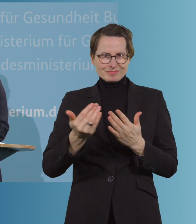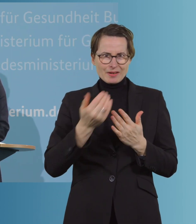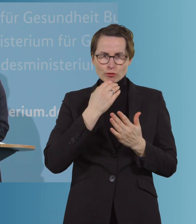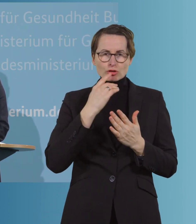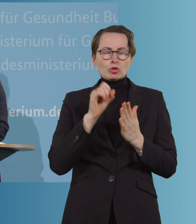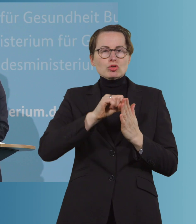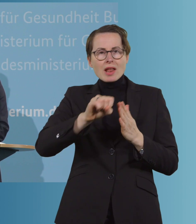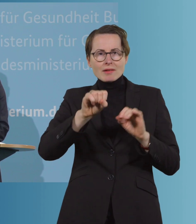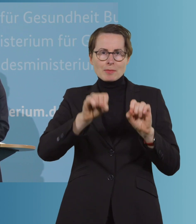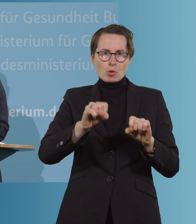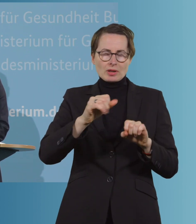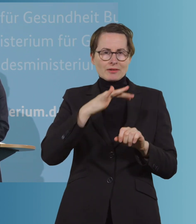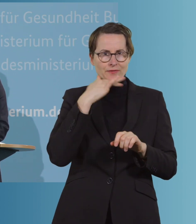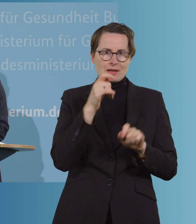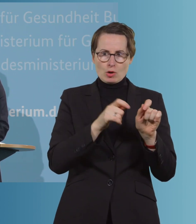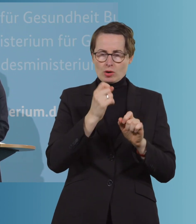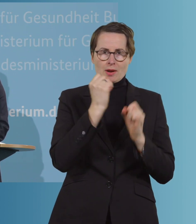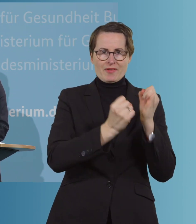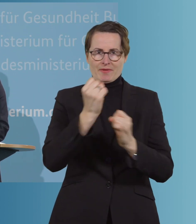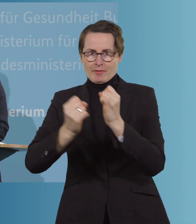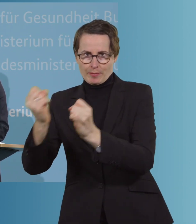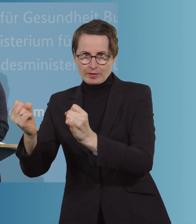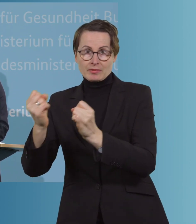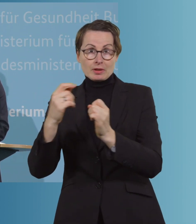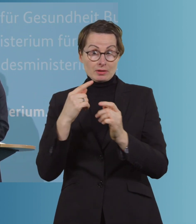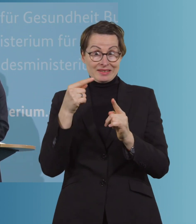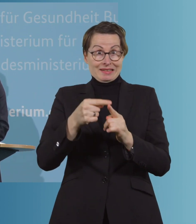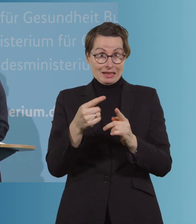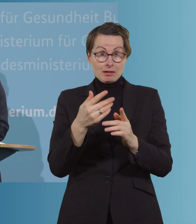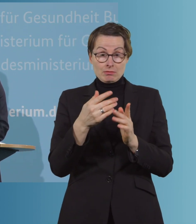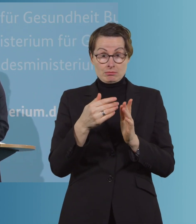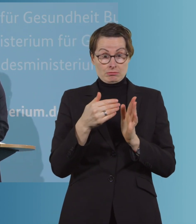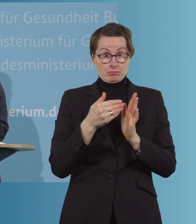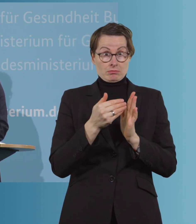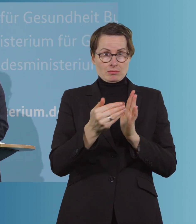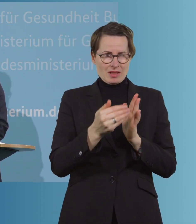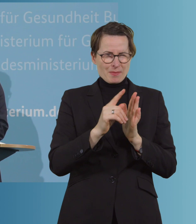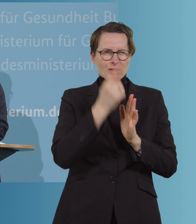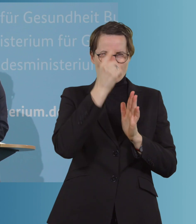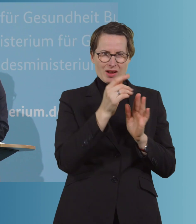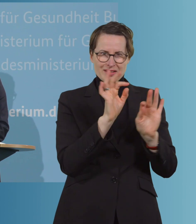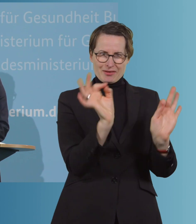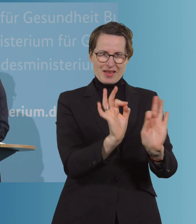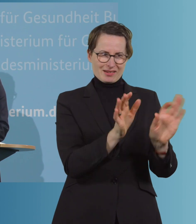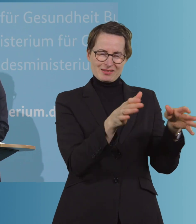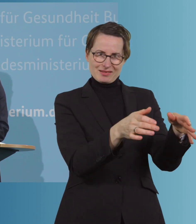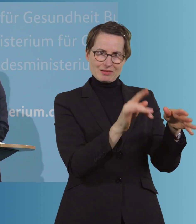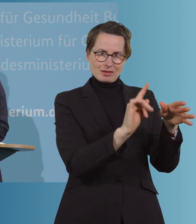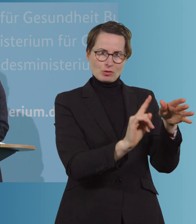impfen wollen. Ziel ist ja, möglichst viele, gerade auch der besonders Gefährdeten, in der ersten Gruppe jetzt ein